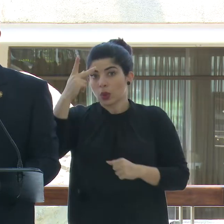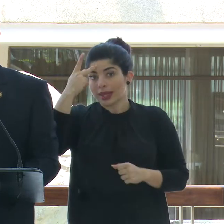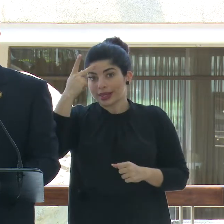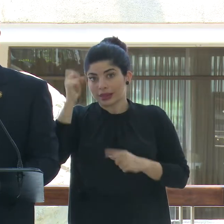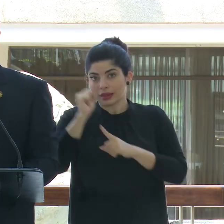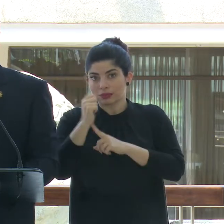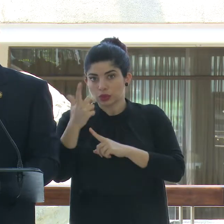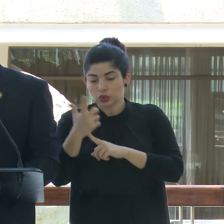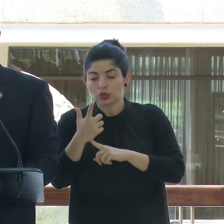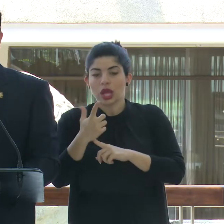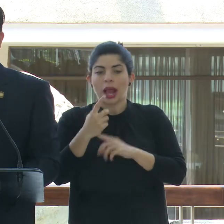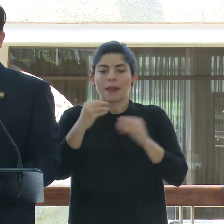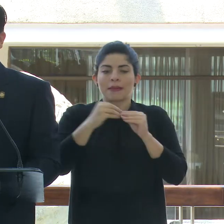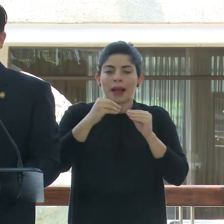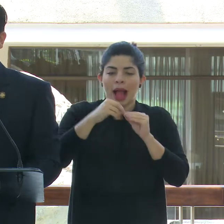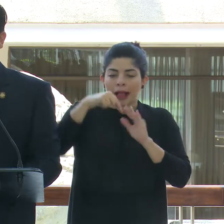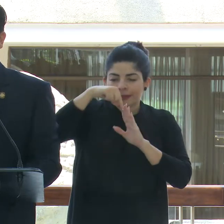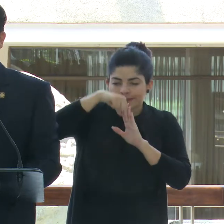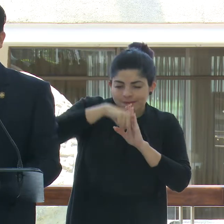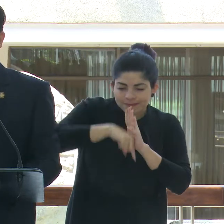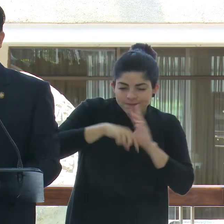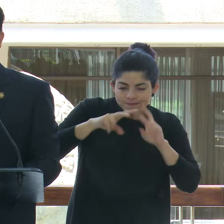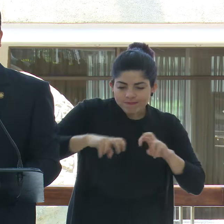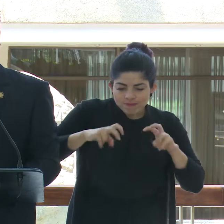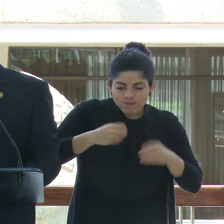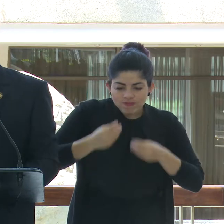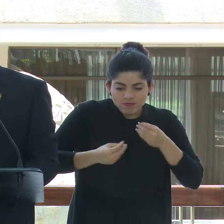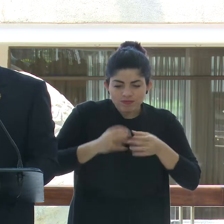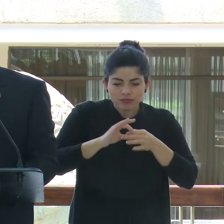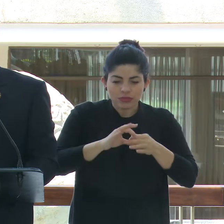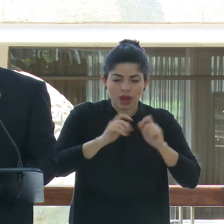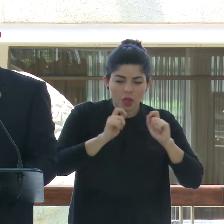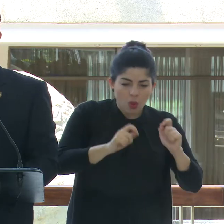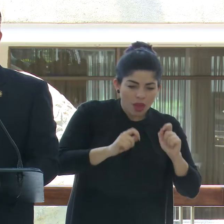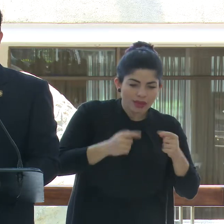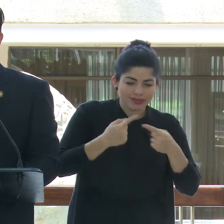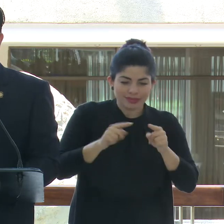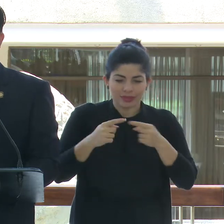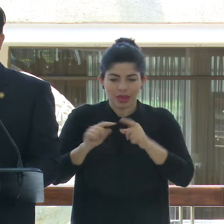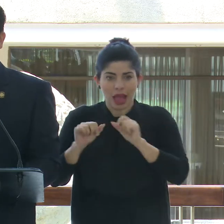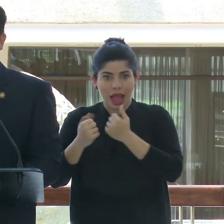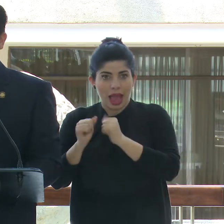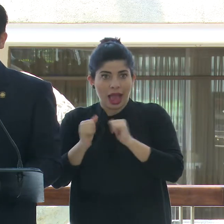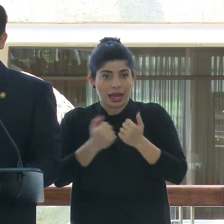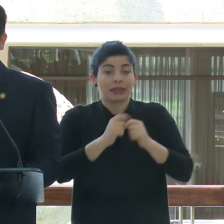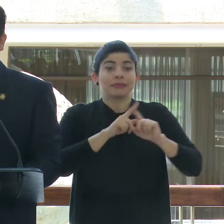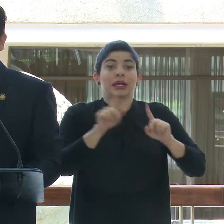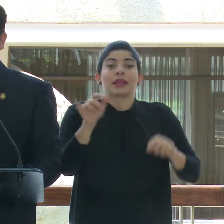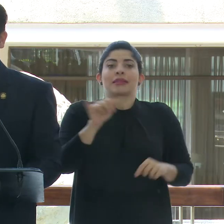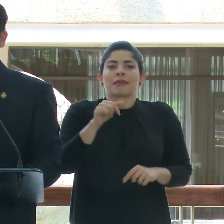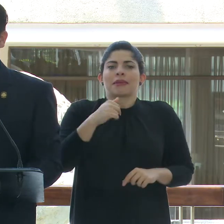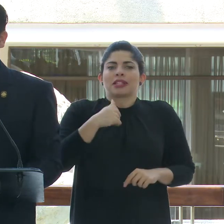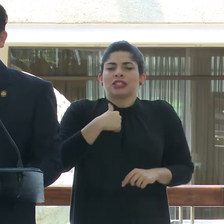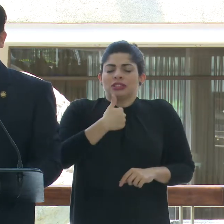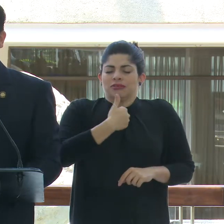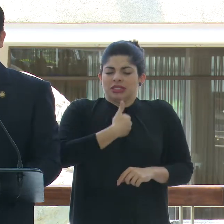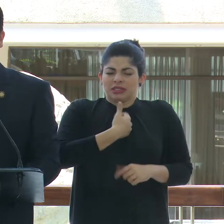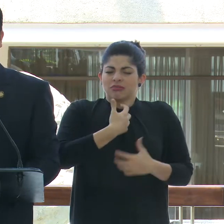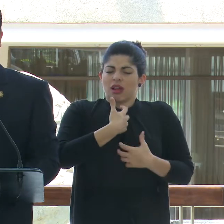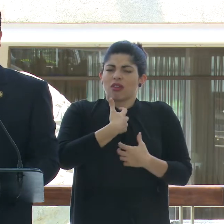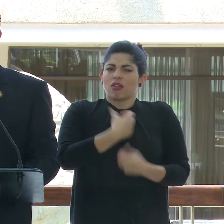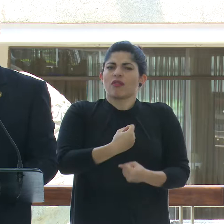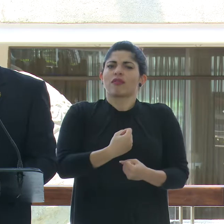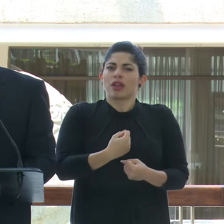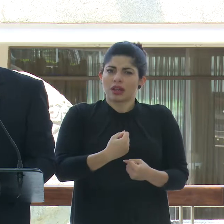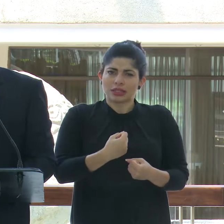social, profundizar lo que debemos hacer en educación y otros campos. Pero también tengo la confianza que,